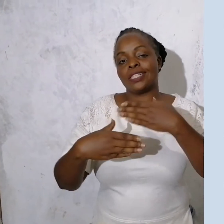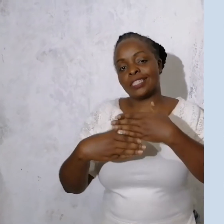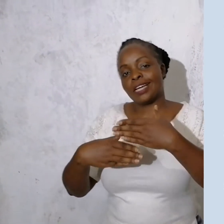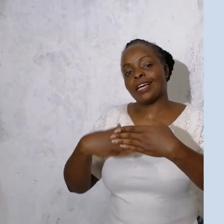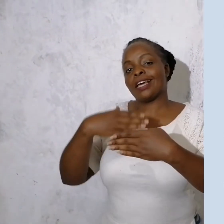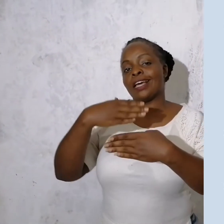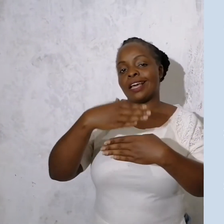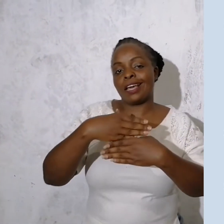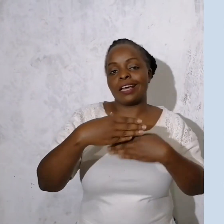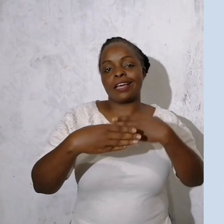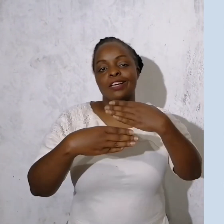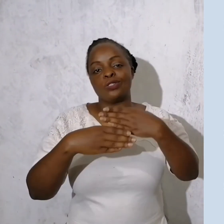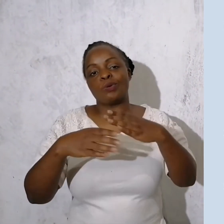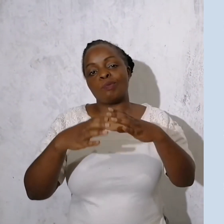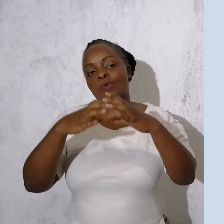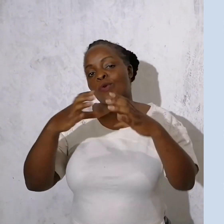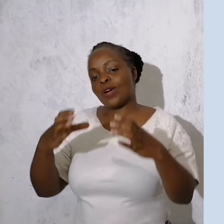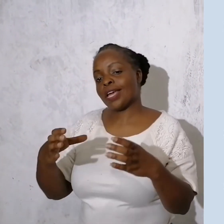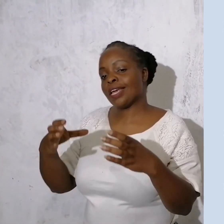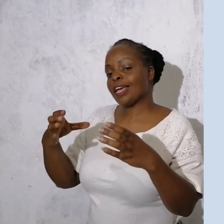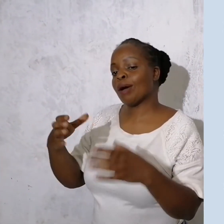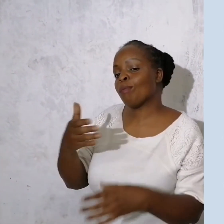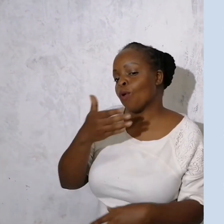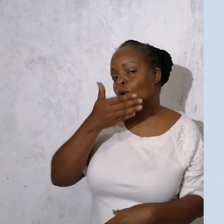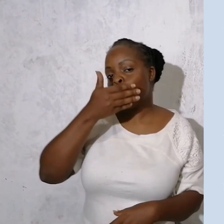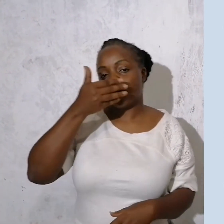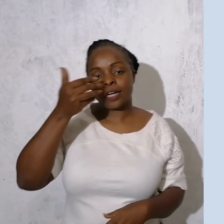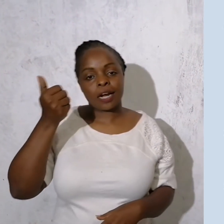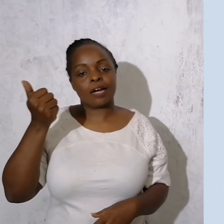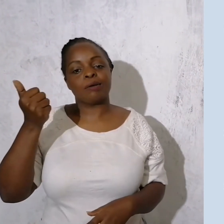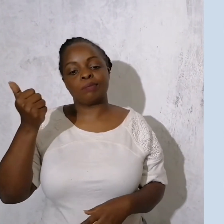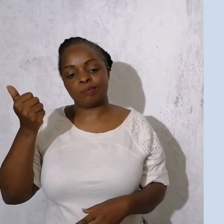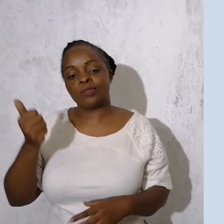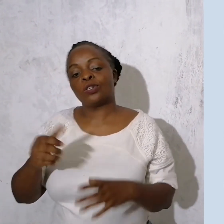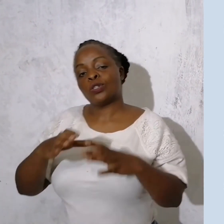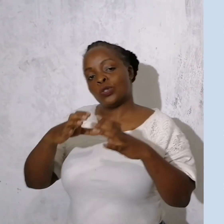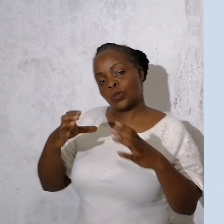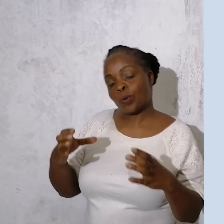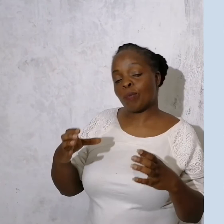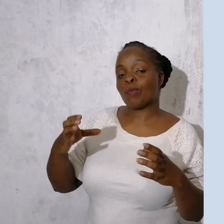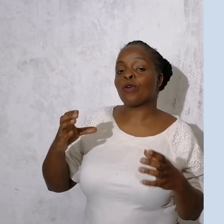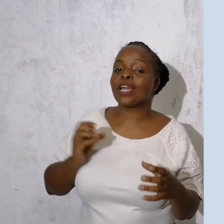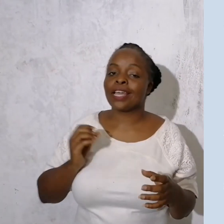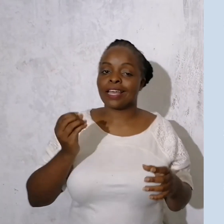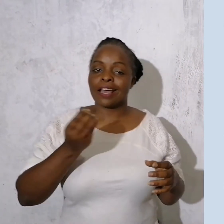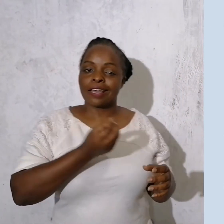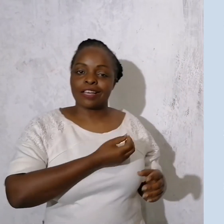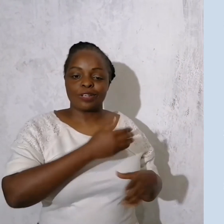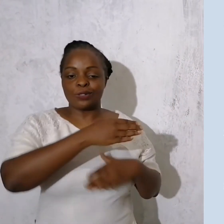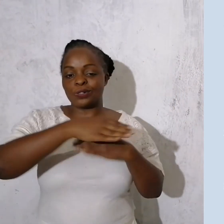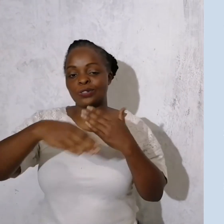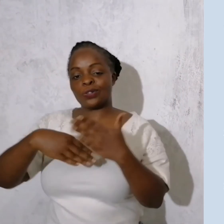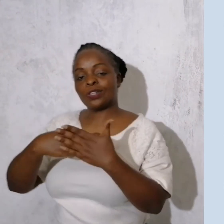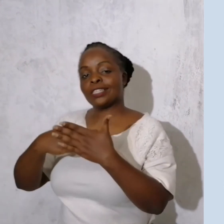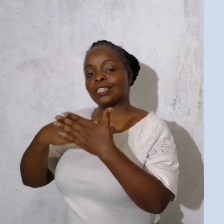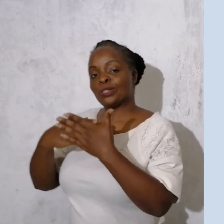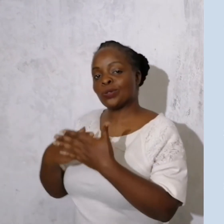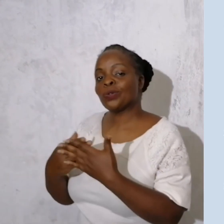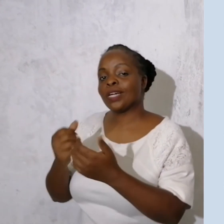Tuwajibite, Jumuli ya bora, Jumuli ya yetu, sote